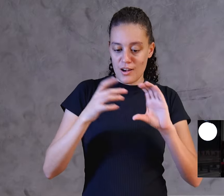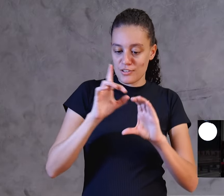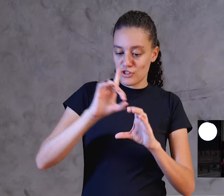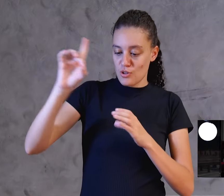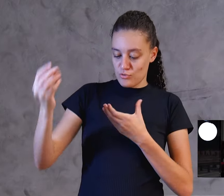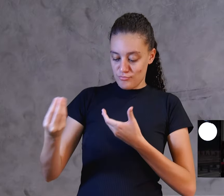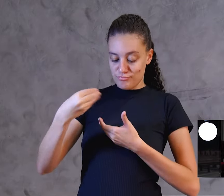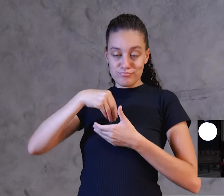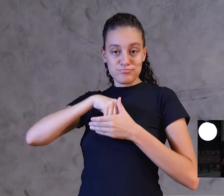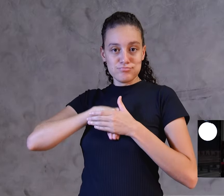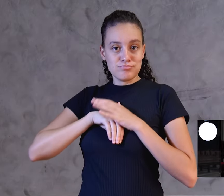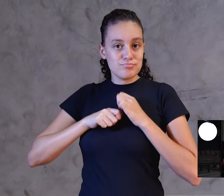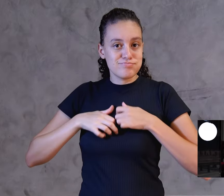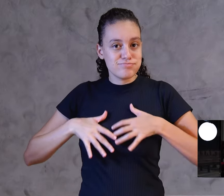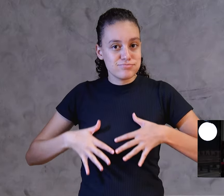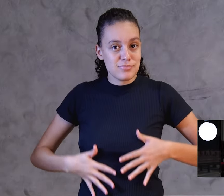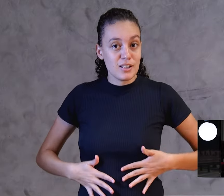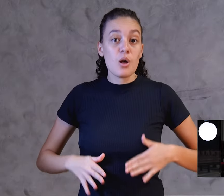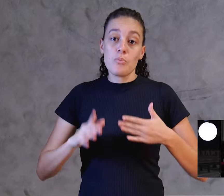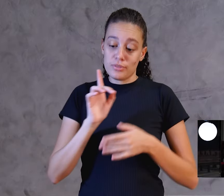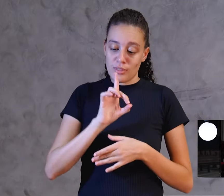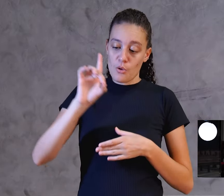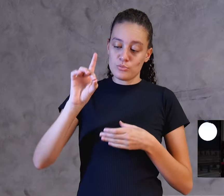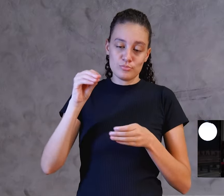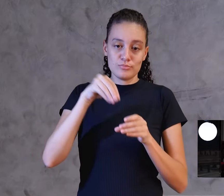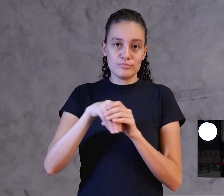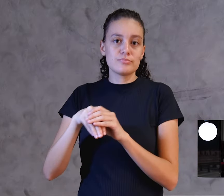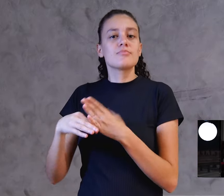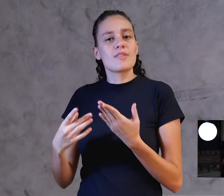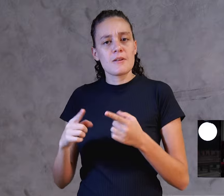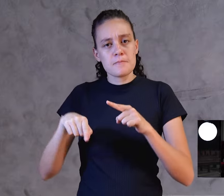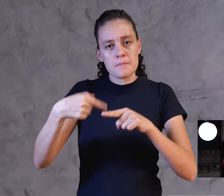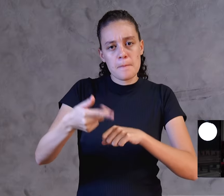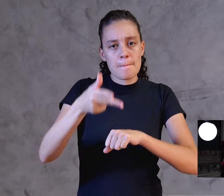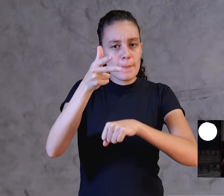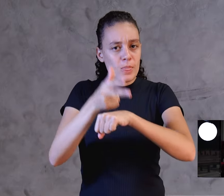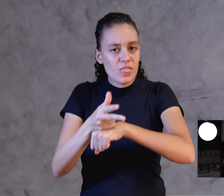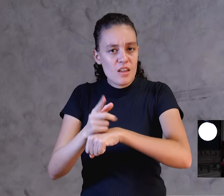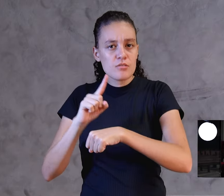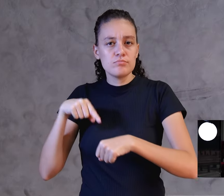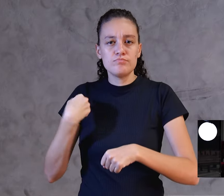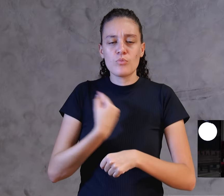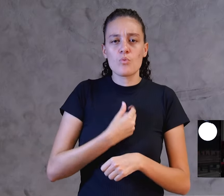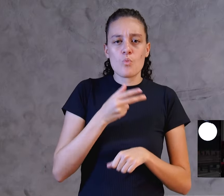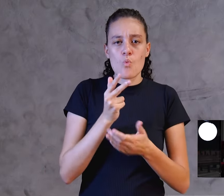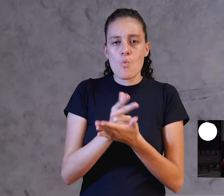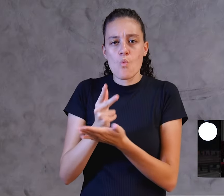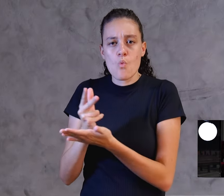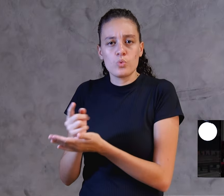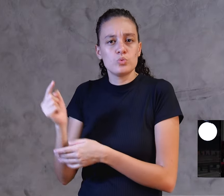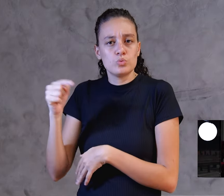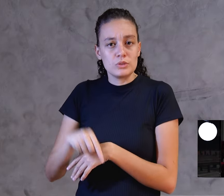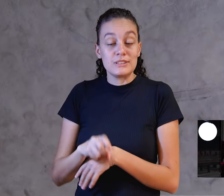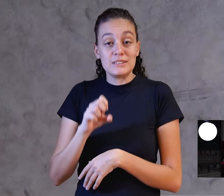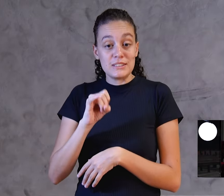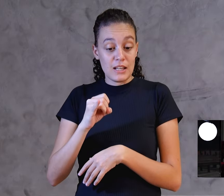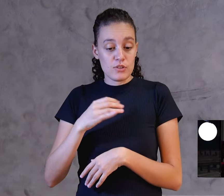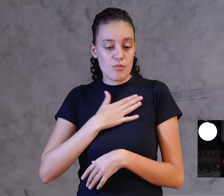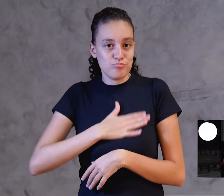Deus em nós. Nosso próximo vídeo nós daremos continuidade aqui. E se você gostou desse vídeo e quer